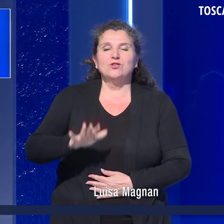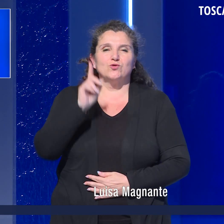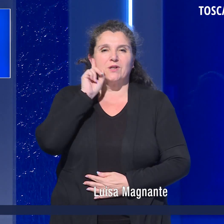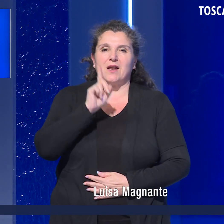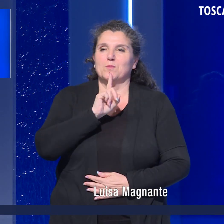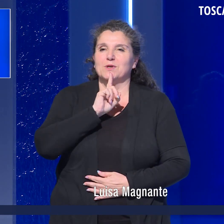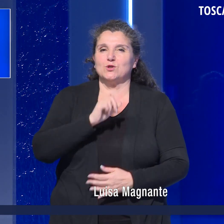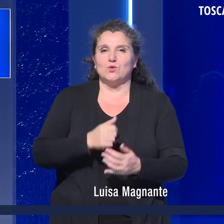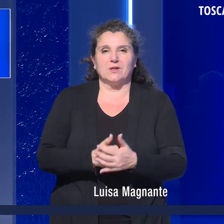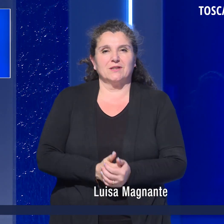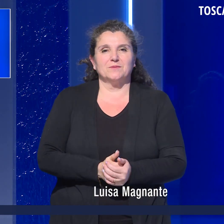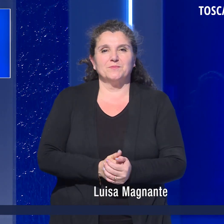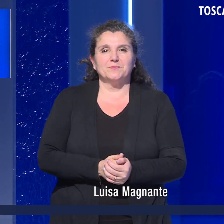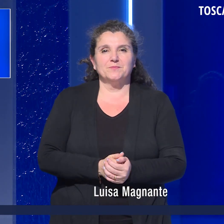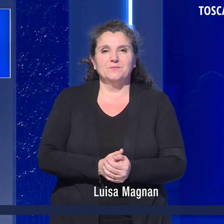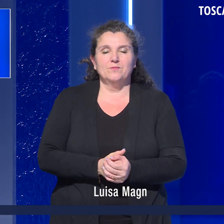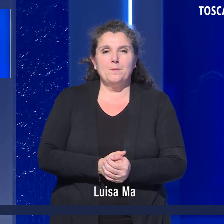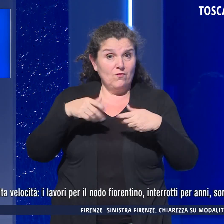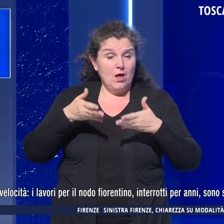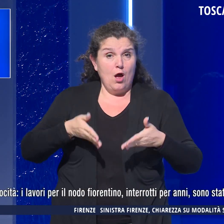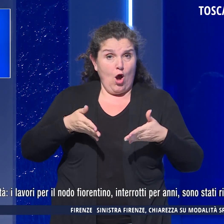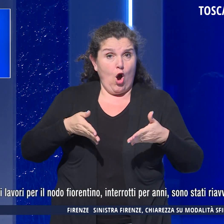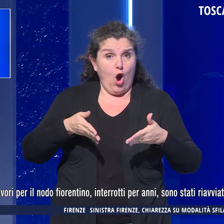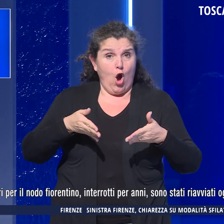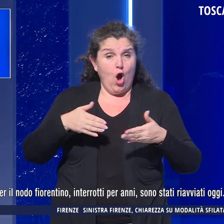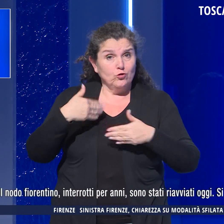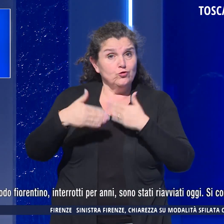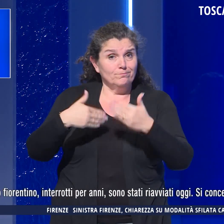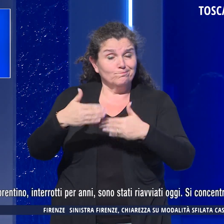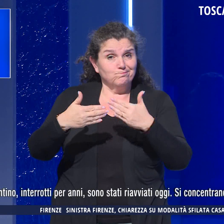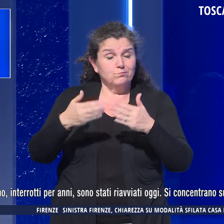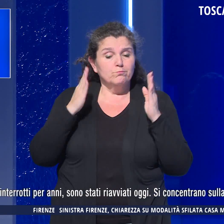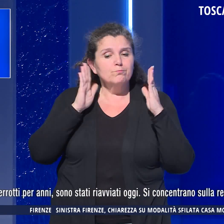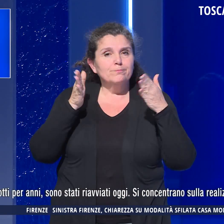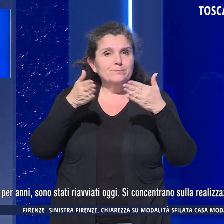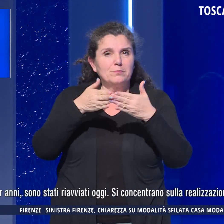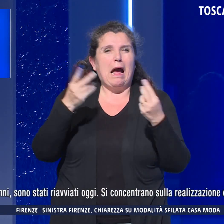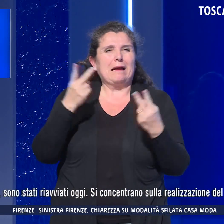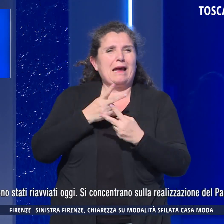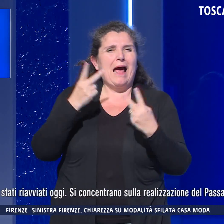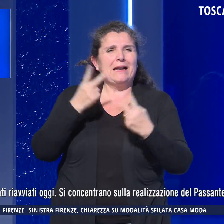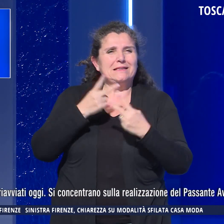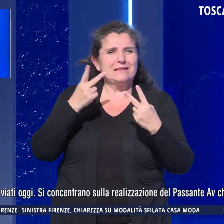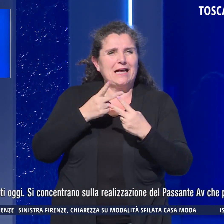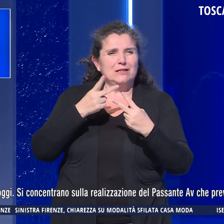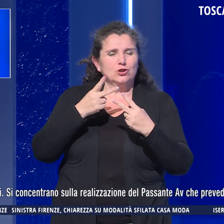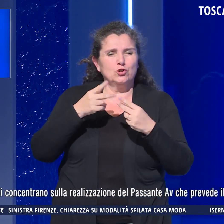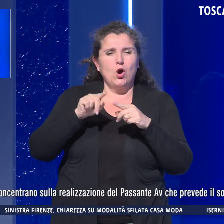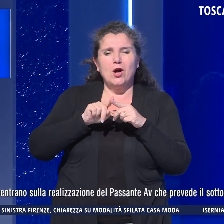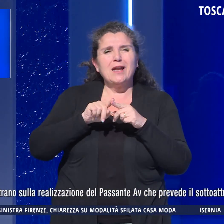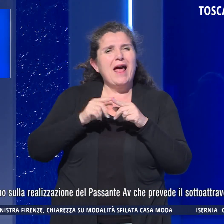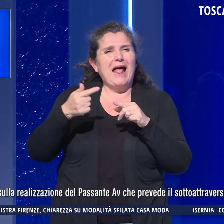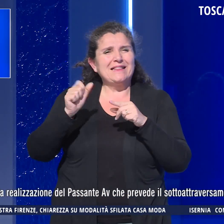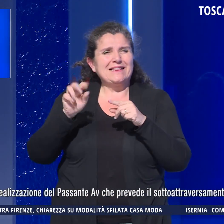Il regionale per sordi si concentrano sulla realizzazione del passante alta